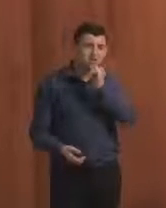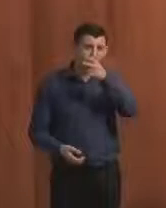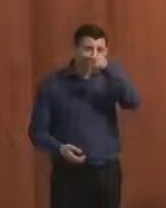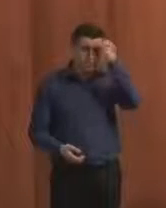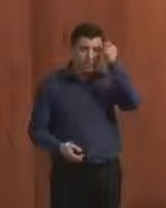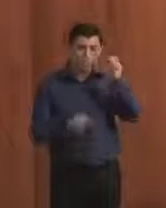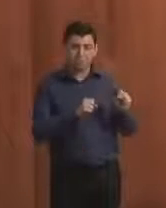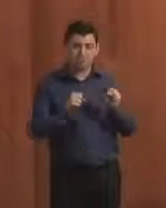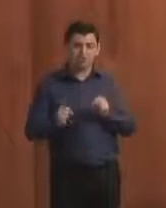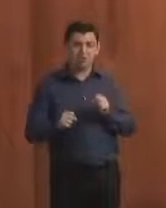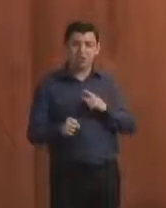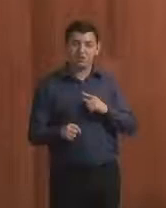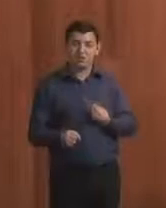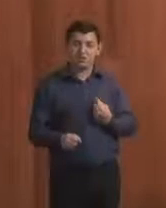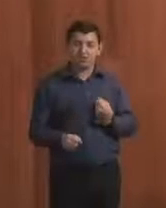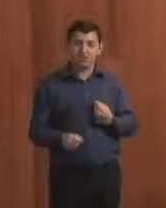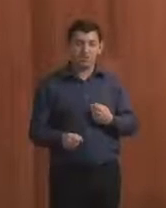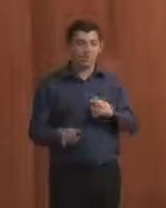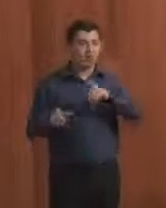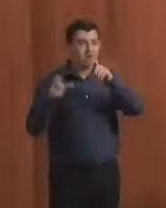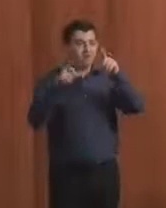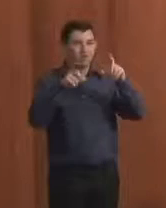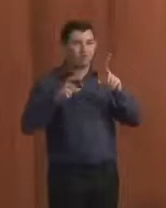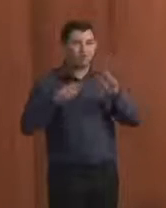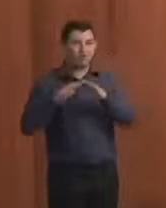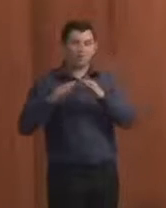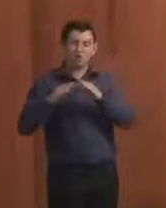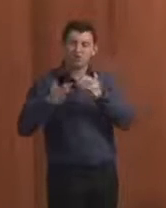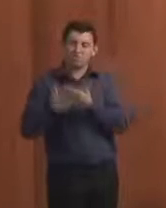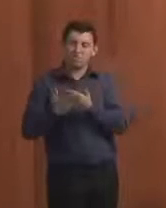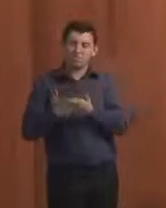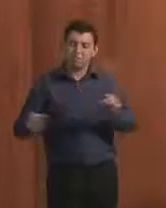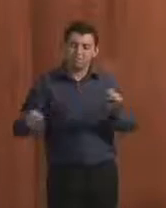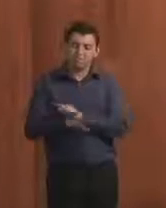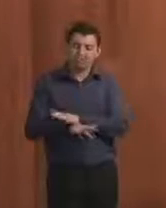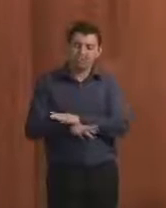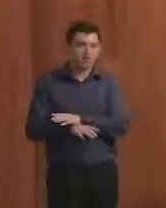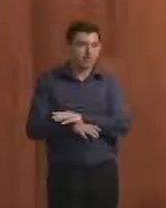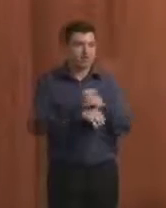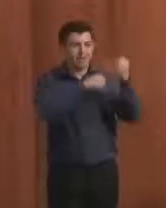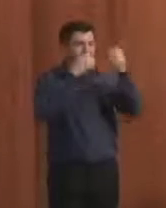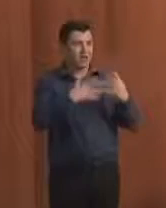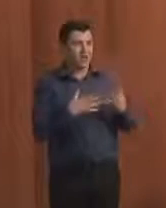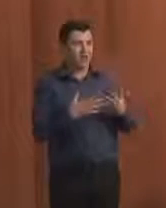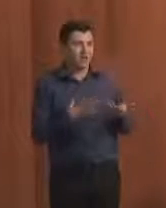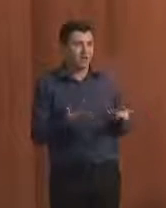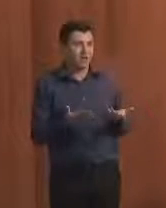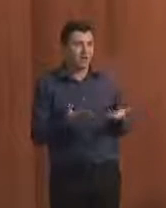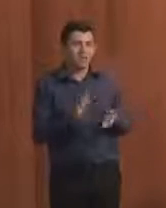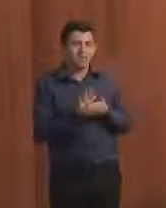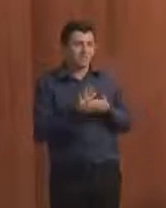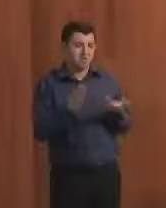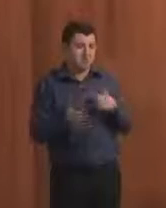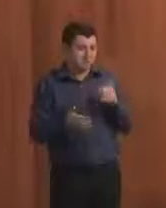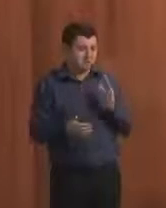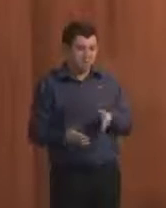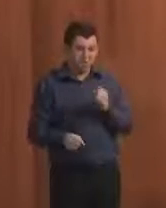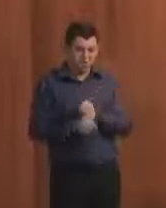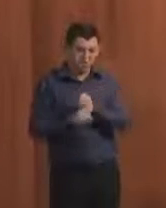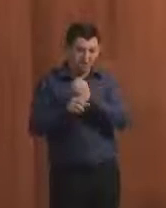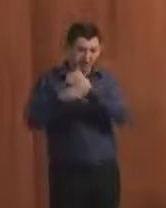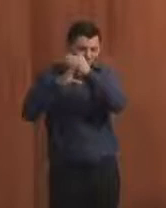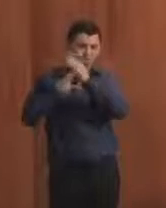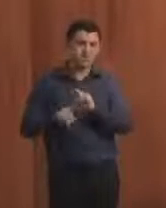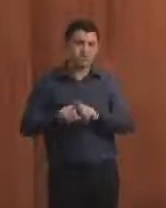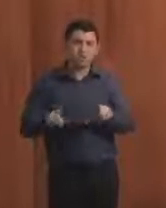foto de uma escola que já está pronta e falar que foi a escola que ele construiu. E isso é uma das questões chaves. Também a gente